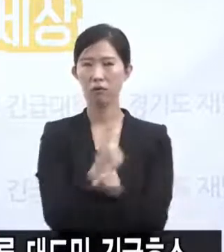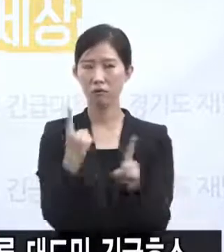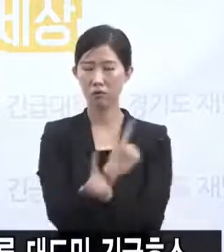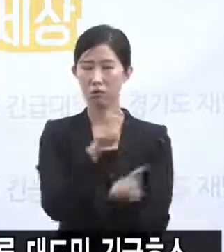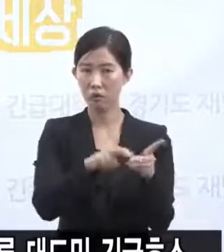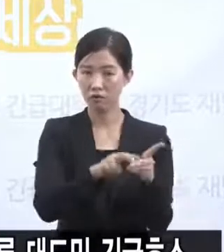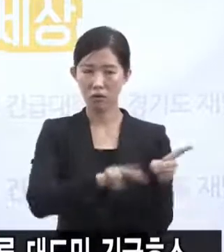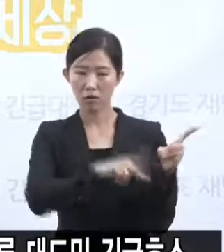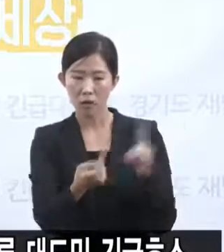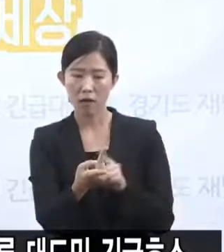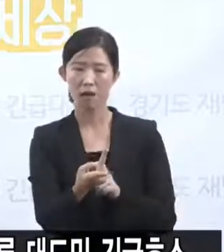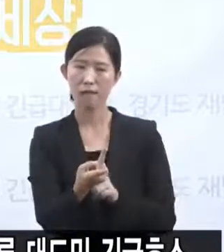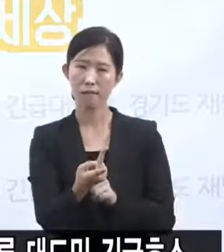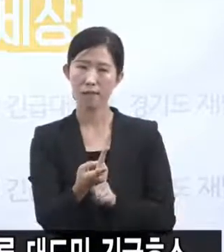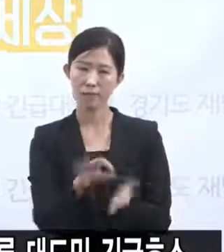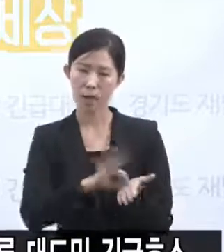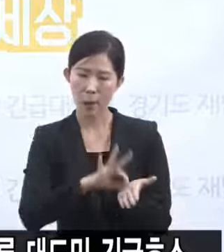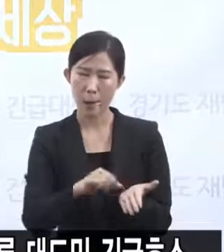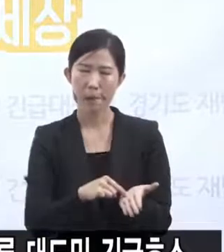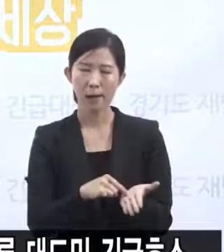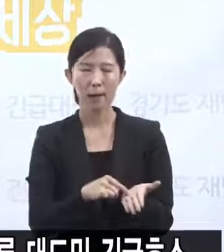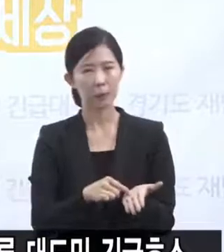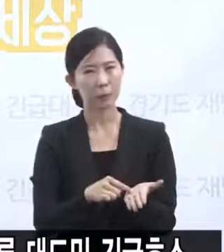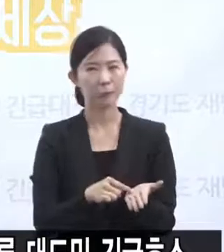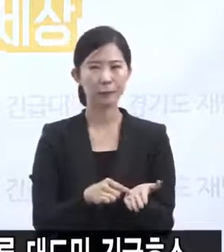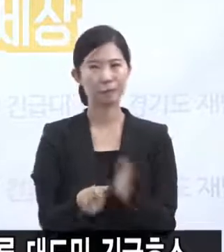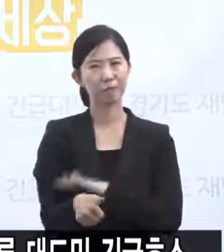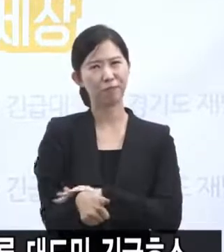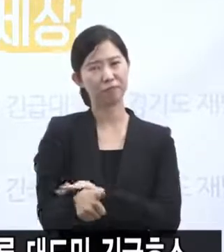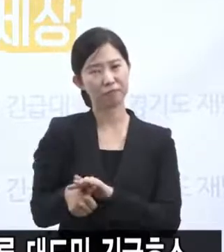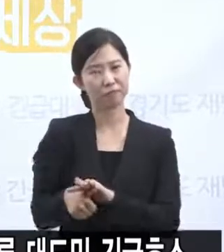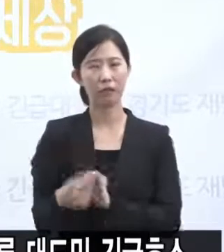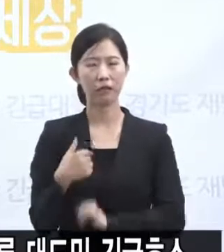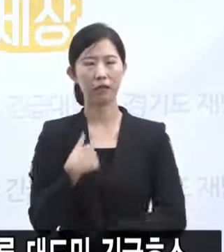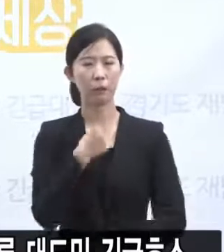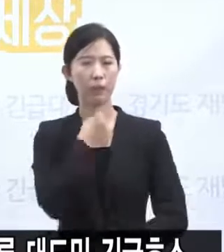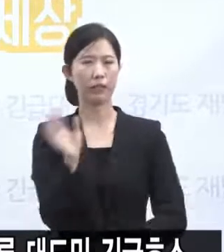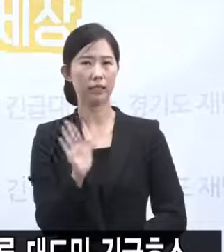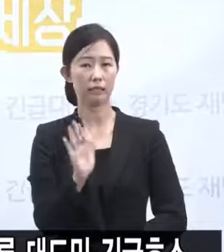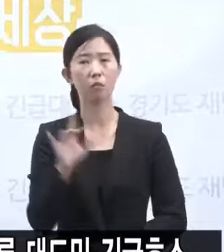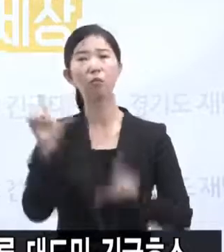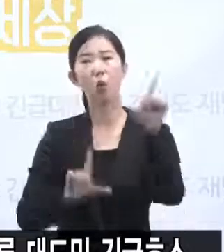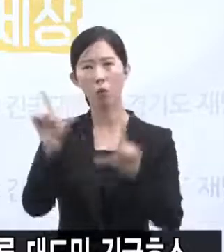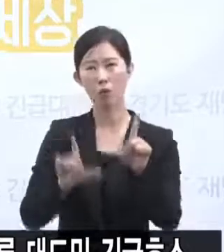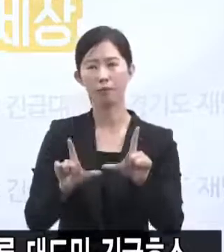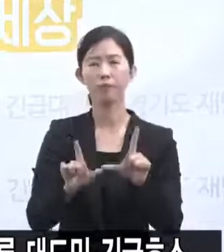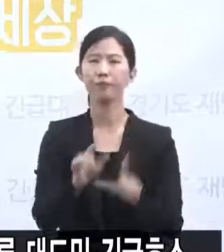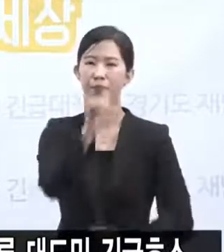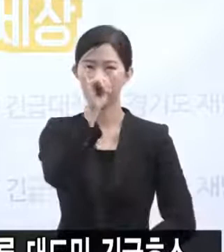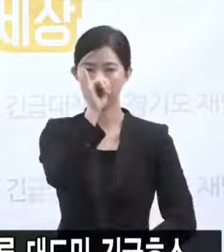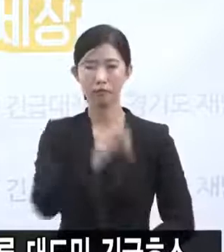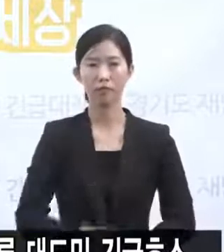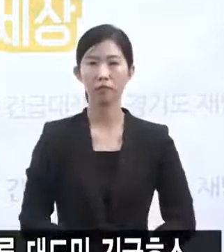사용협의에 대해서 소극적이고 진척이 더딘 것이 현실입니다. 전에 말씀드린